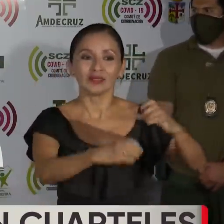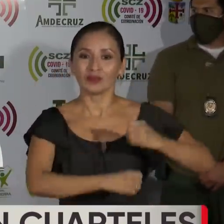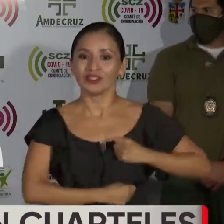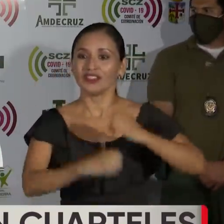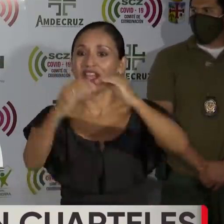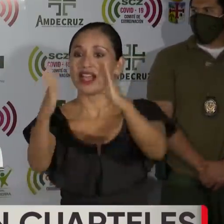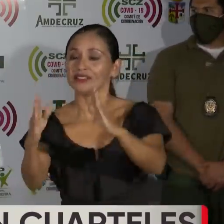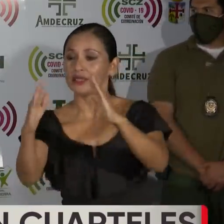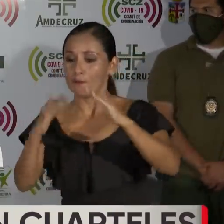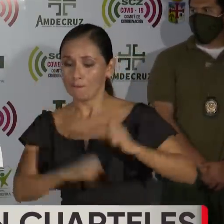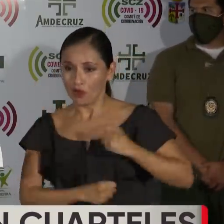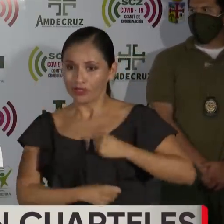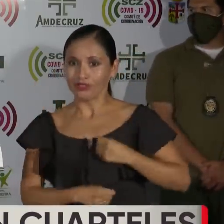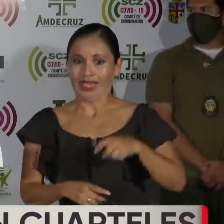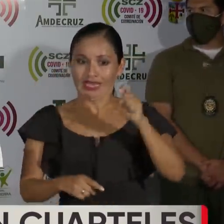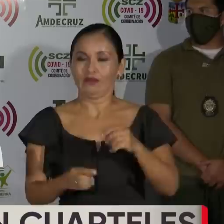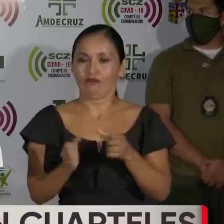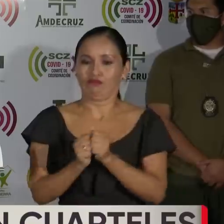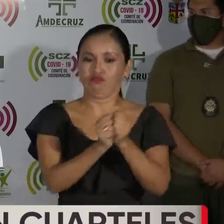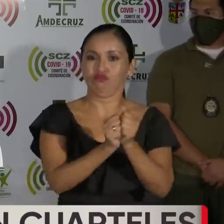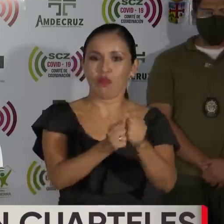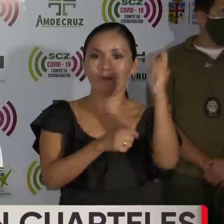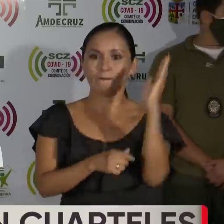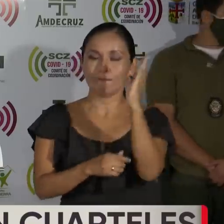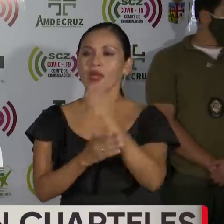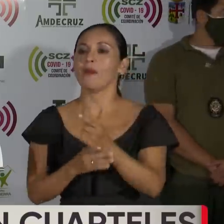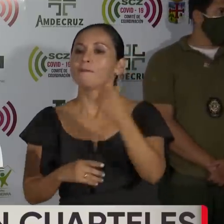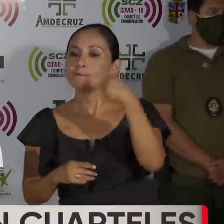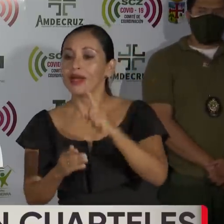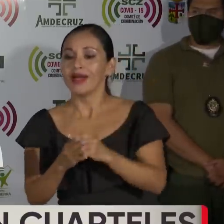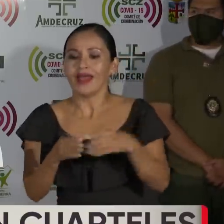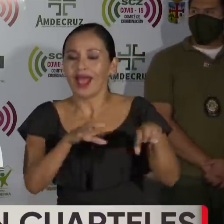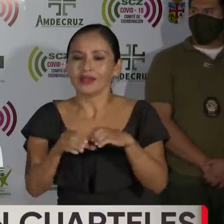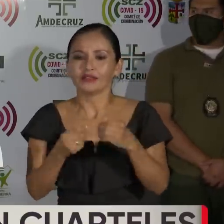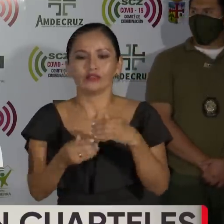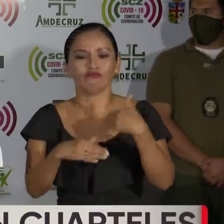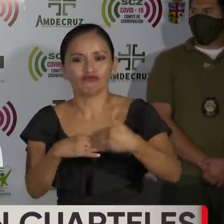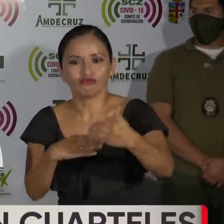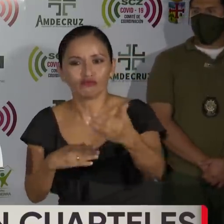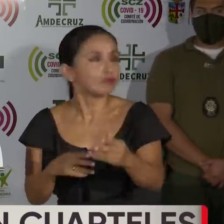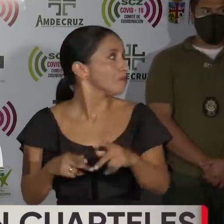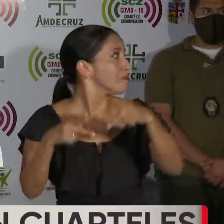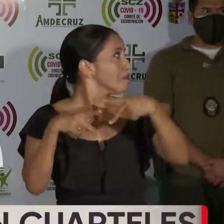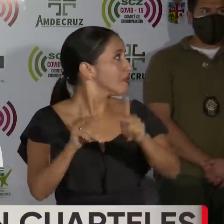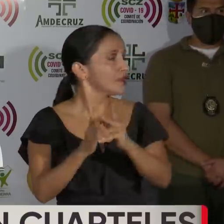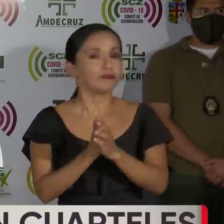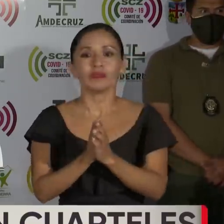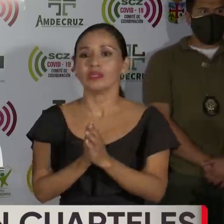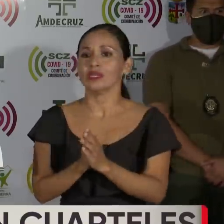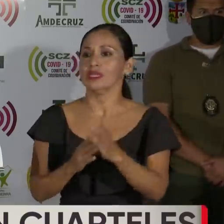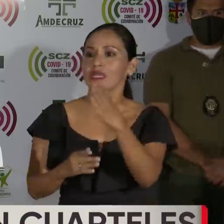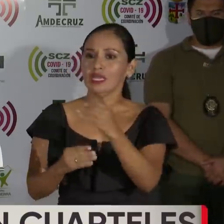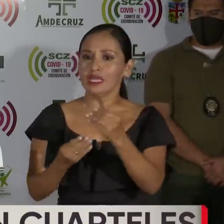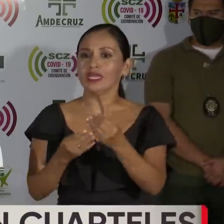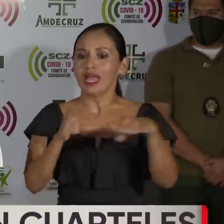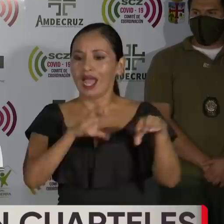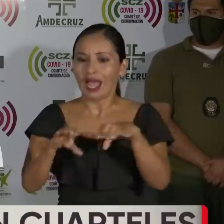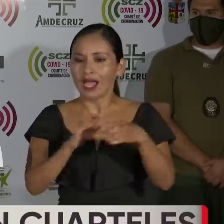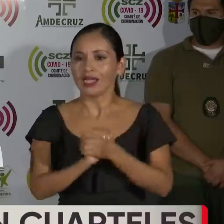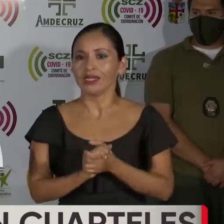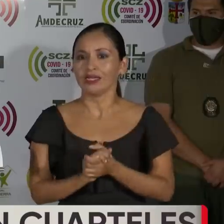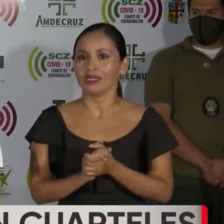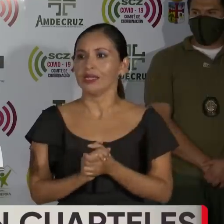unidades móviles necesarias, estableciendo los mecanismos que permitan el alcance y cobertura